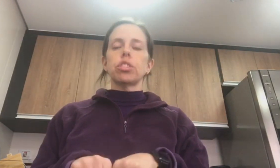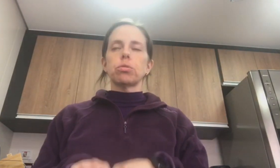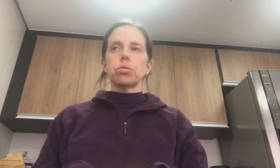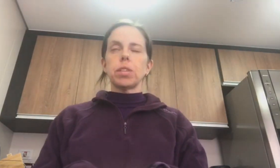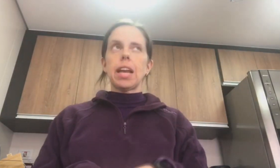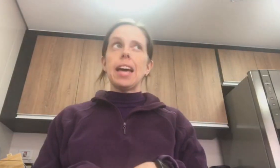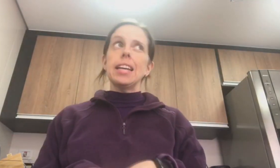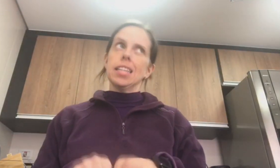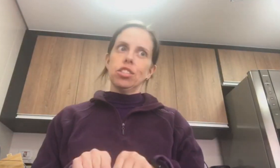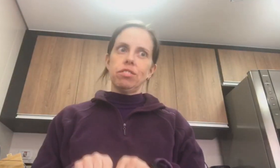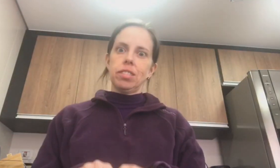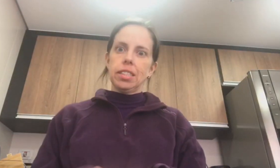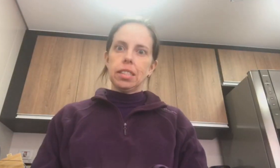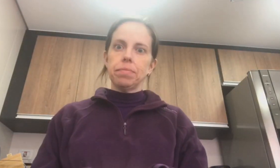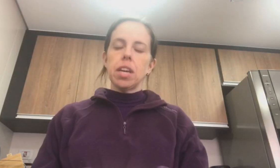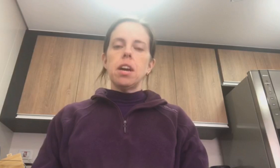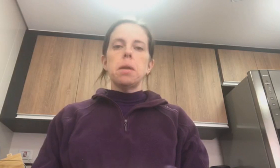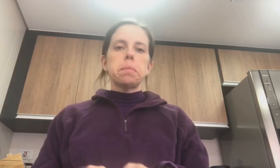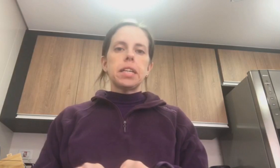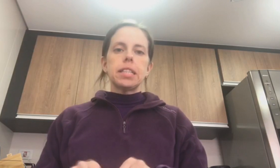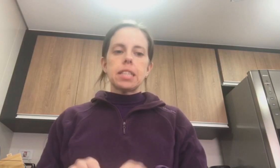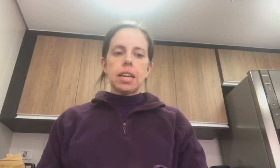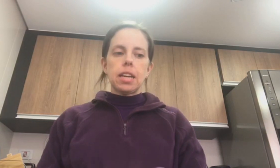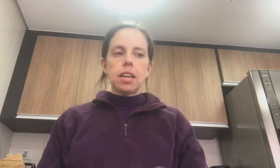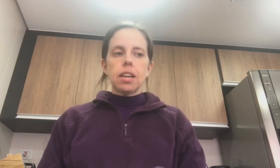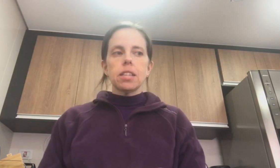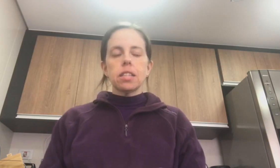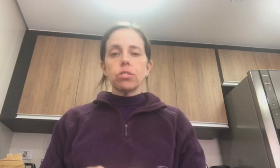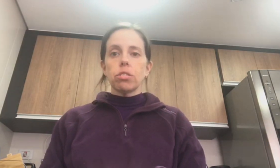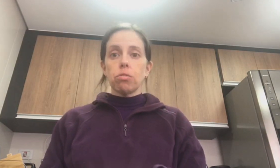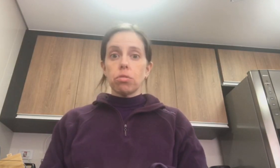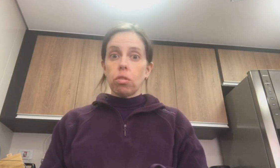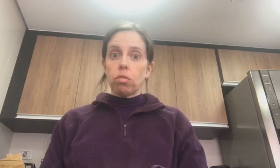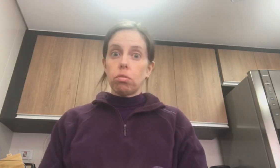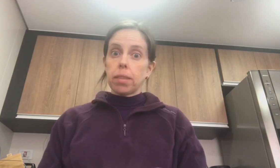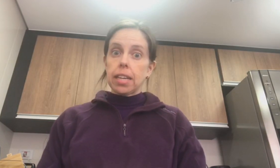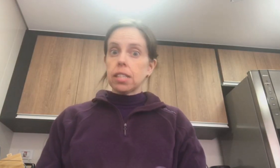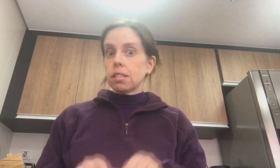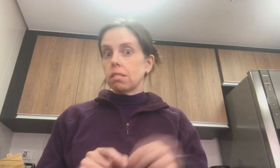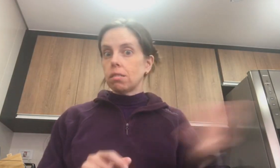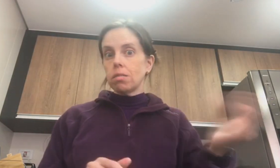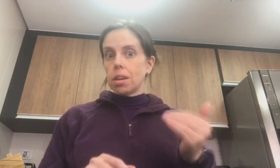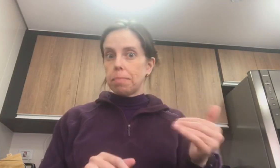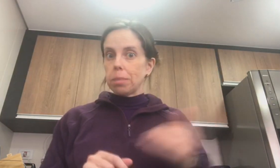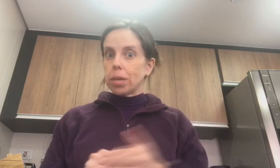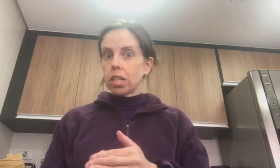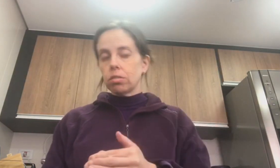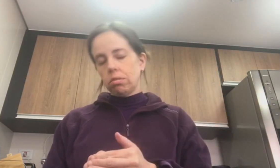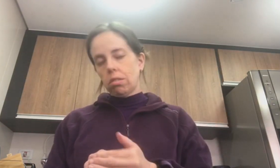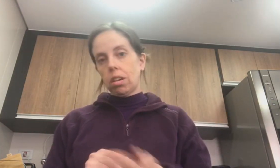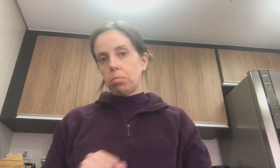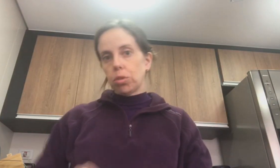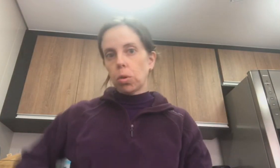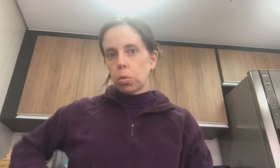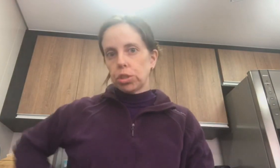ia construir lá na Grande Aviana. Mas, graças a Deus, colocou uma casa bem perto. Não é muito longe.